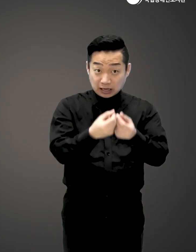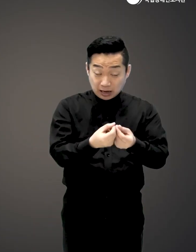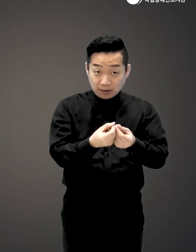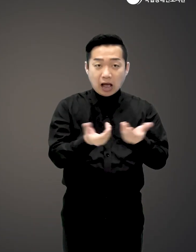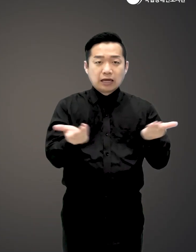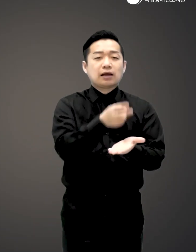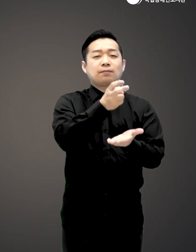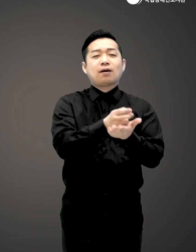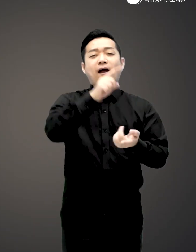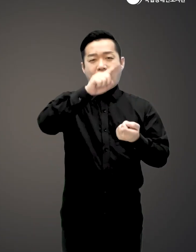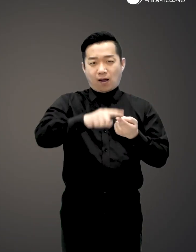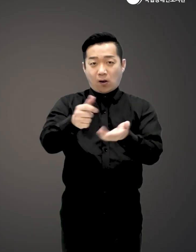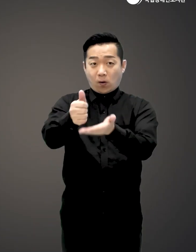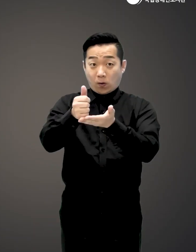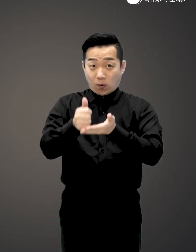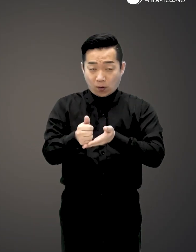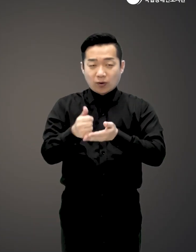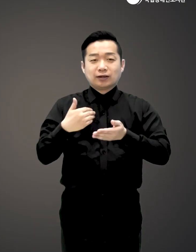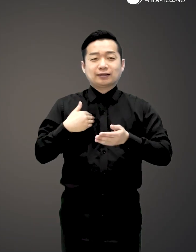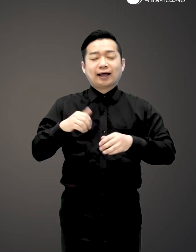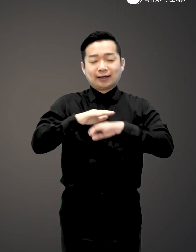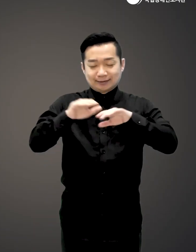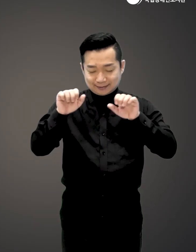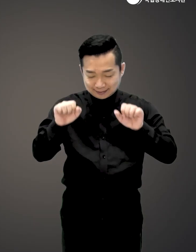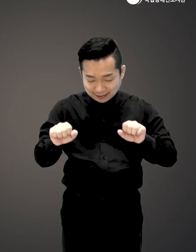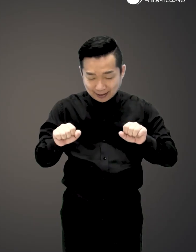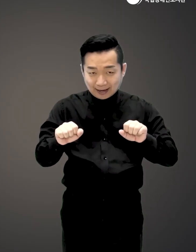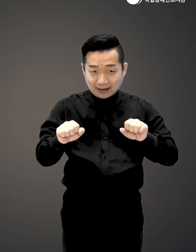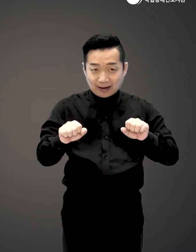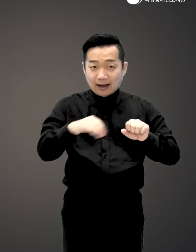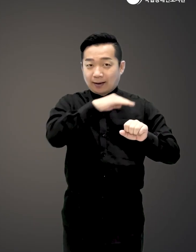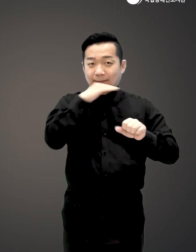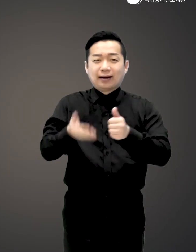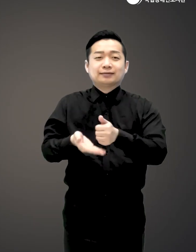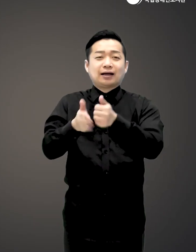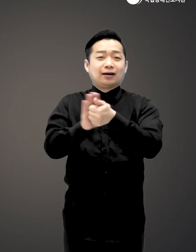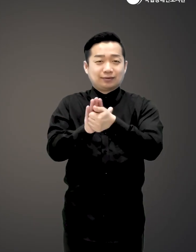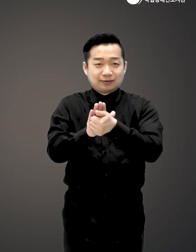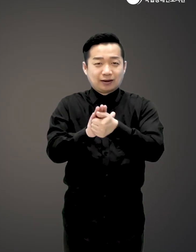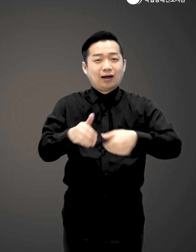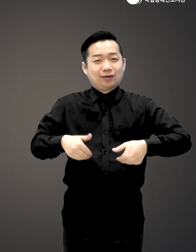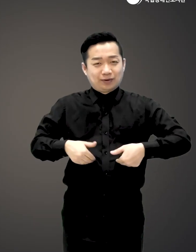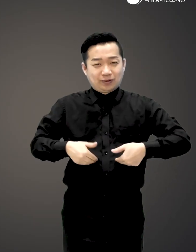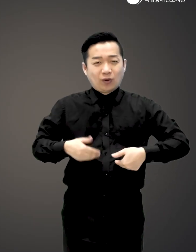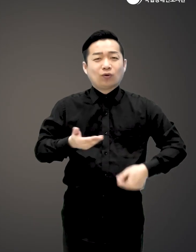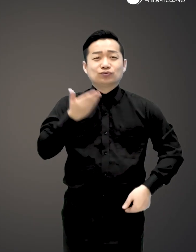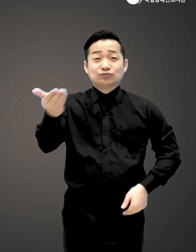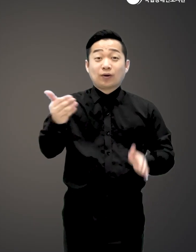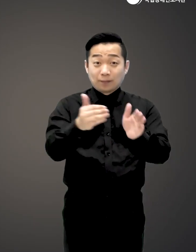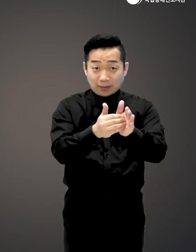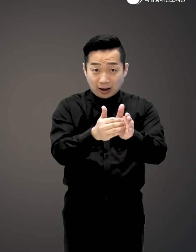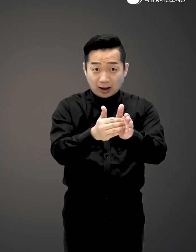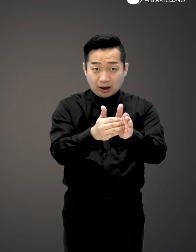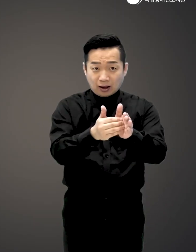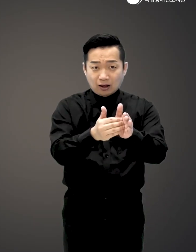들어 매뉴얼대로 손님이 들어오면 인사하고 정중하게 응대하고 필요한 서비스를 제공했지만